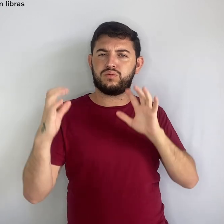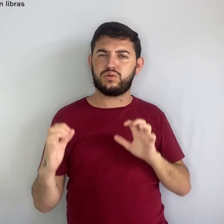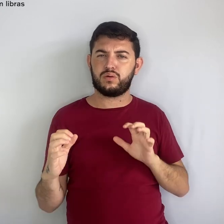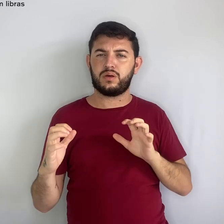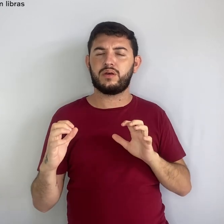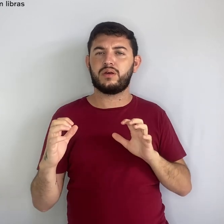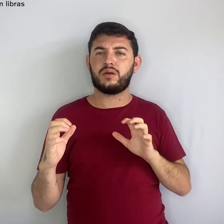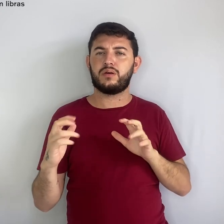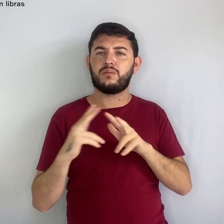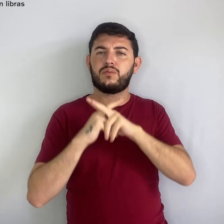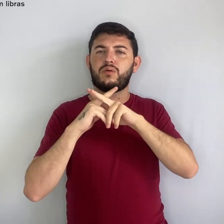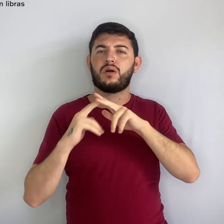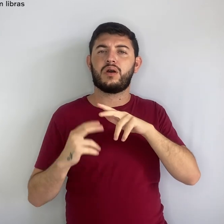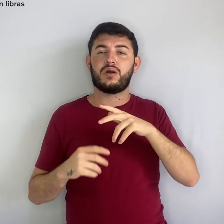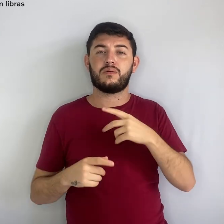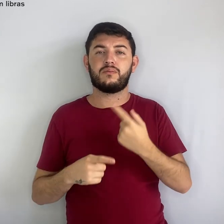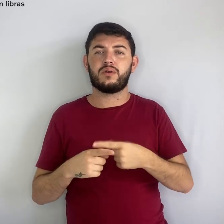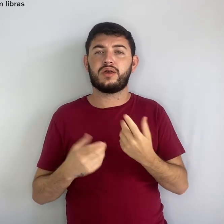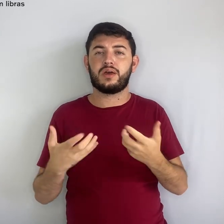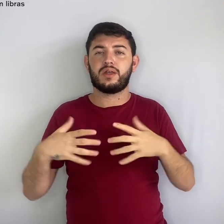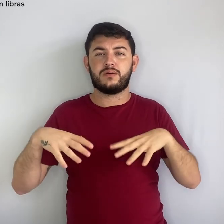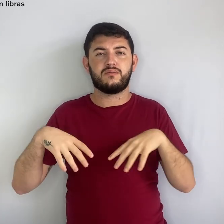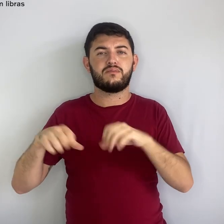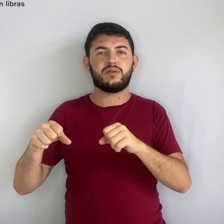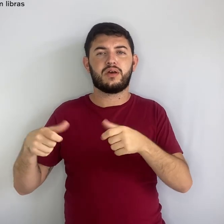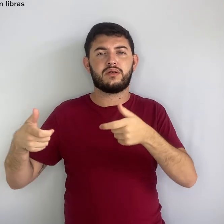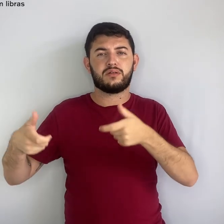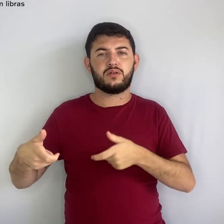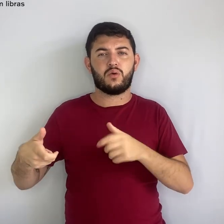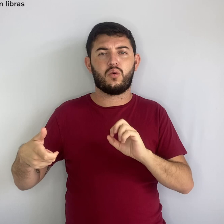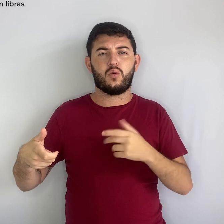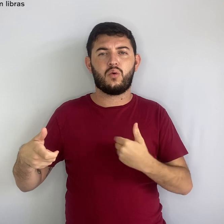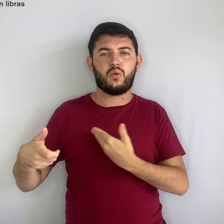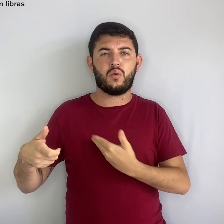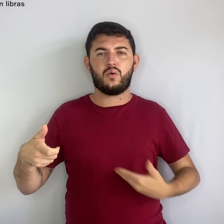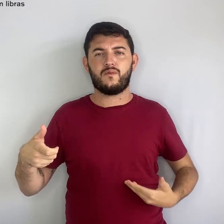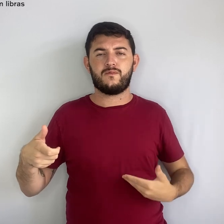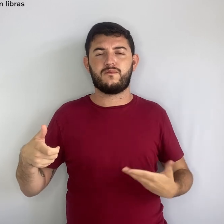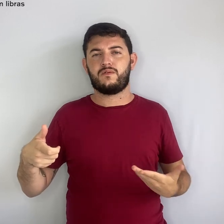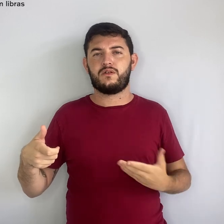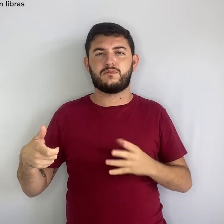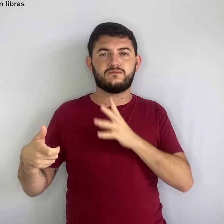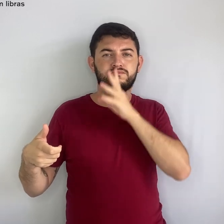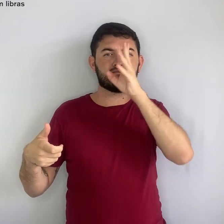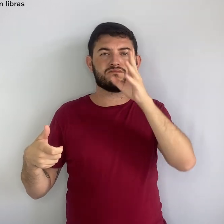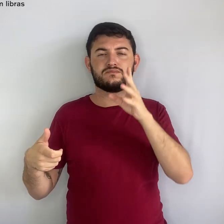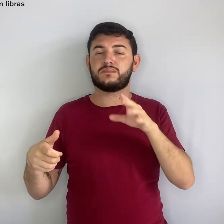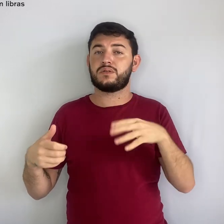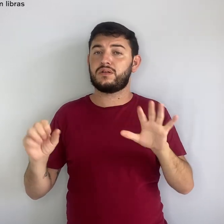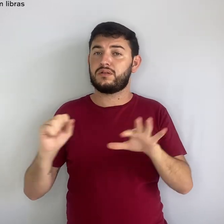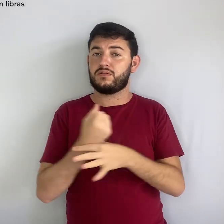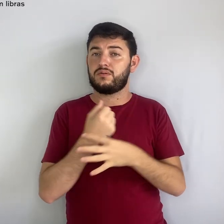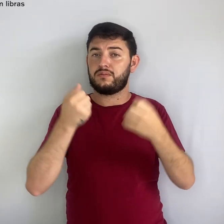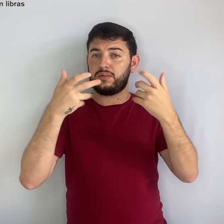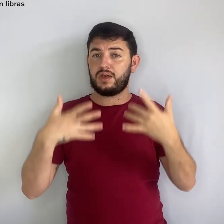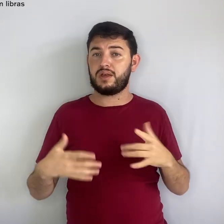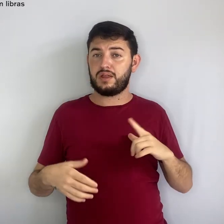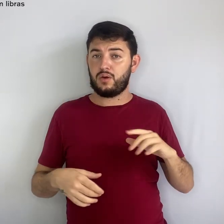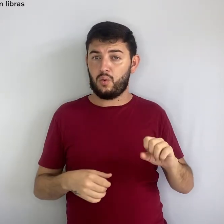governos. É seguro dizer que haverá pelo menos oito guerras, mas provavelmente